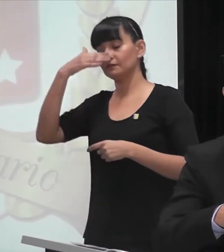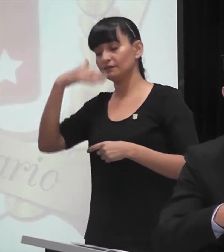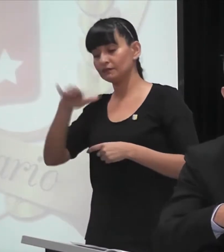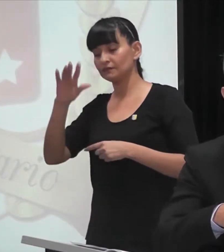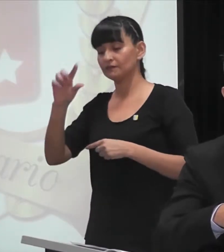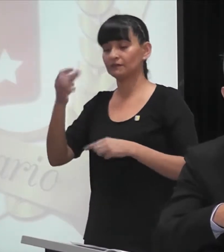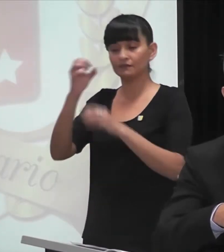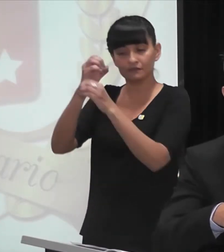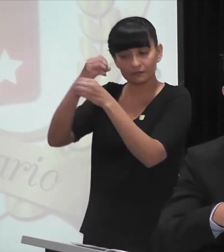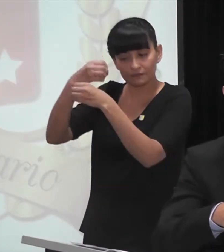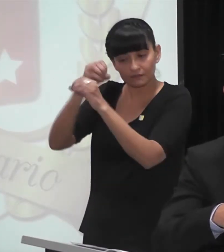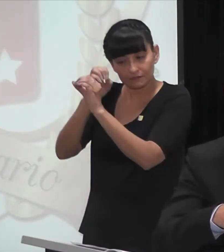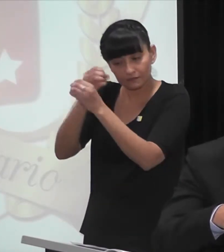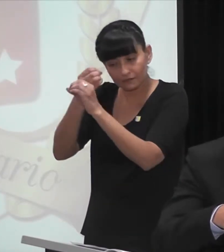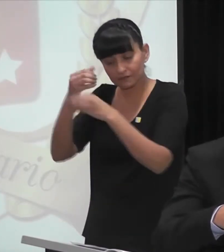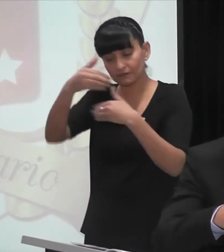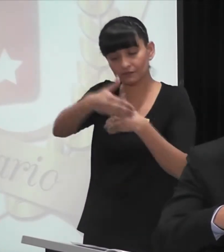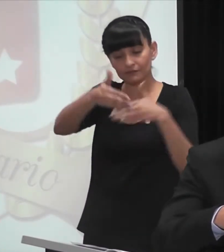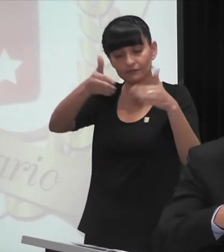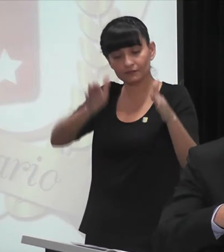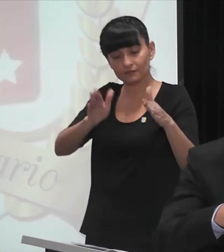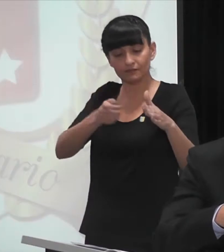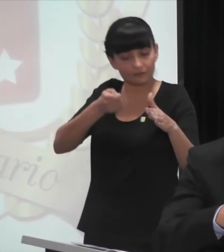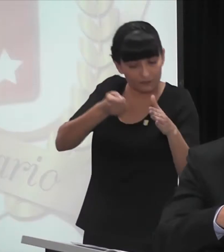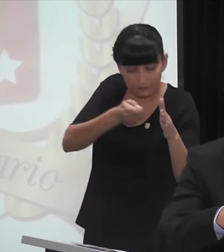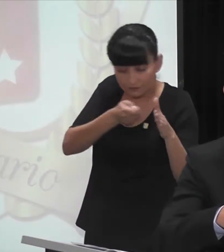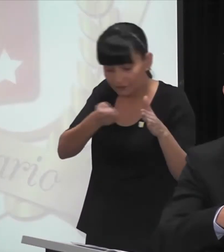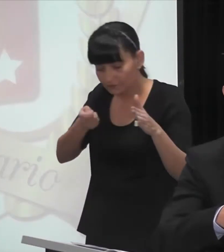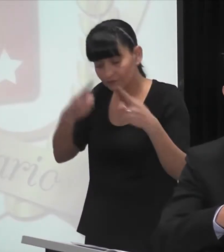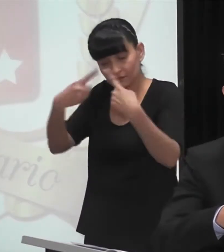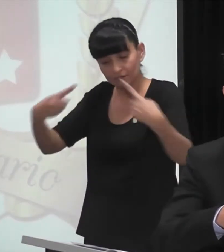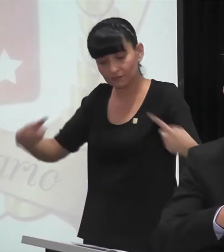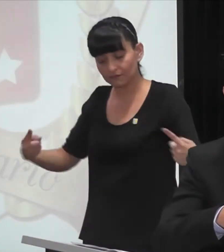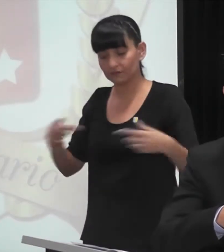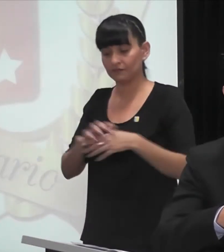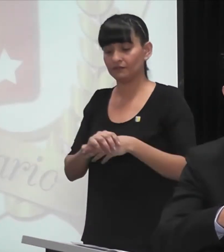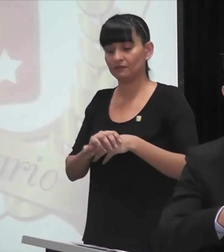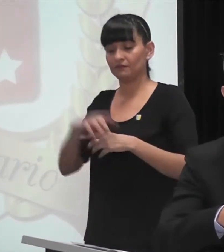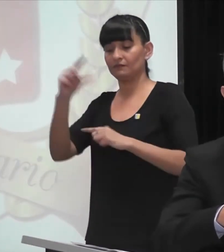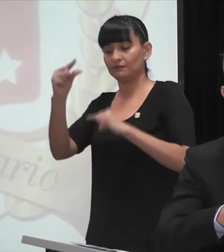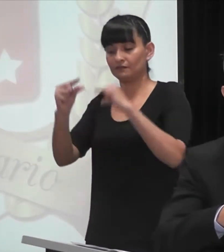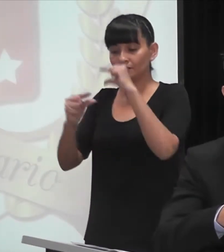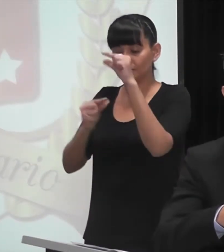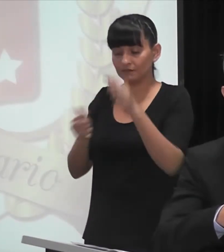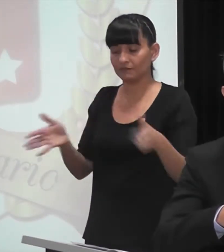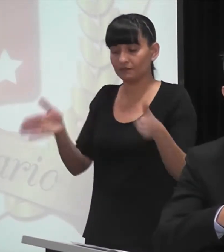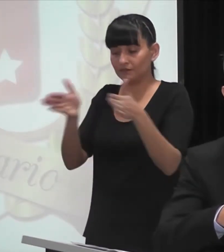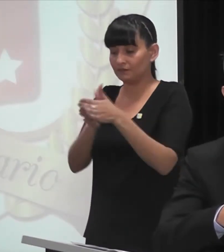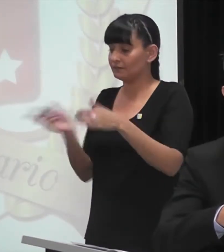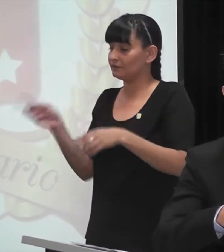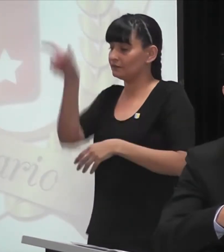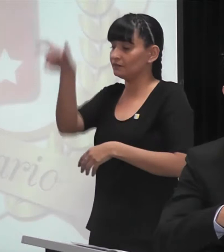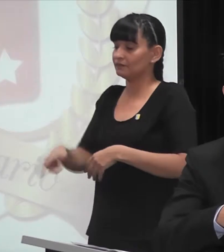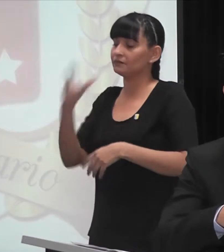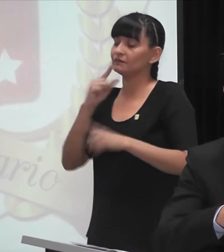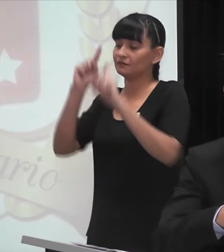microscopios, cajas de disección, lupas binoculares. Y en esa ocasión, con el profesor García y